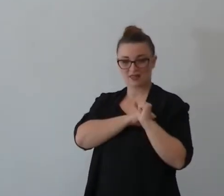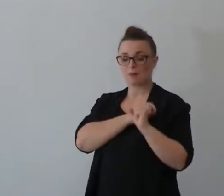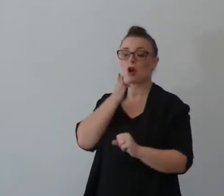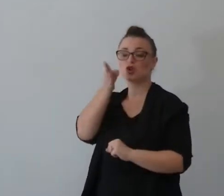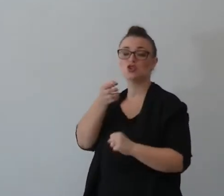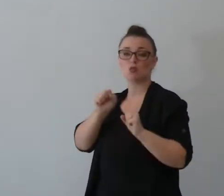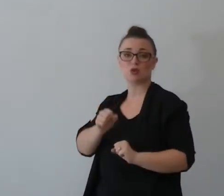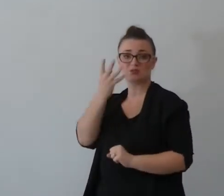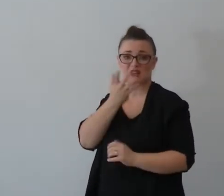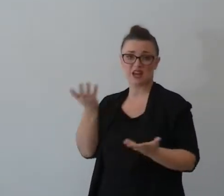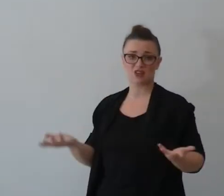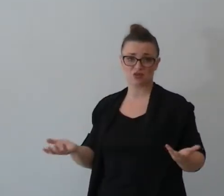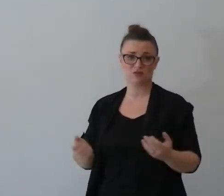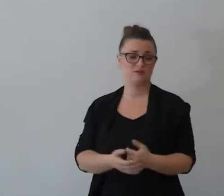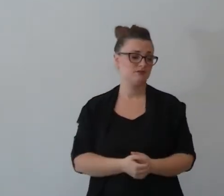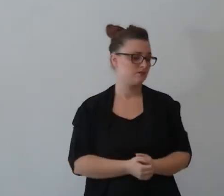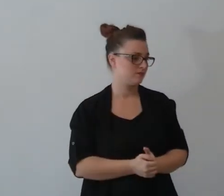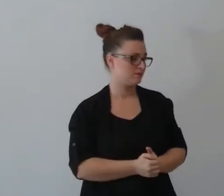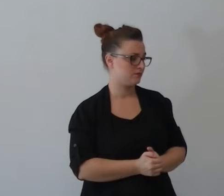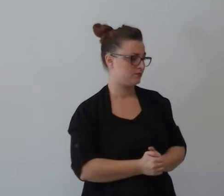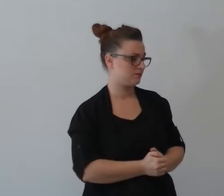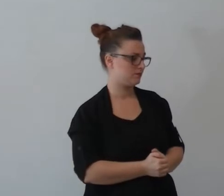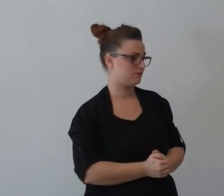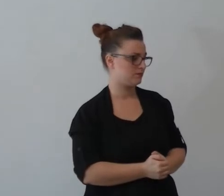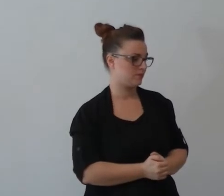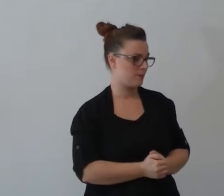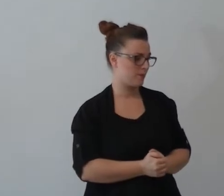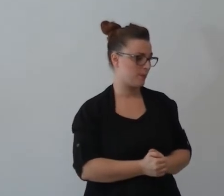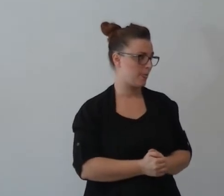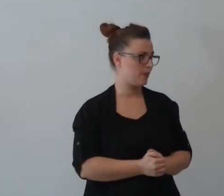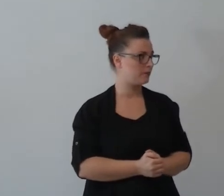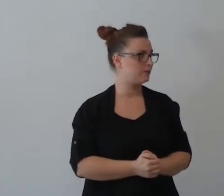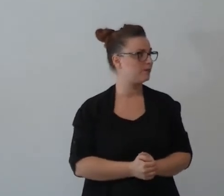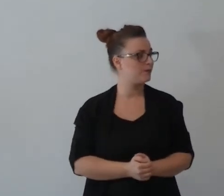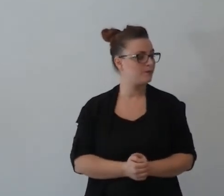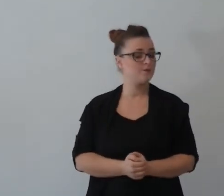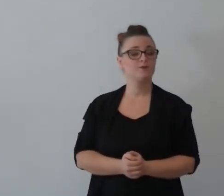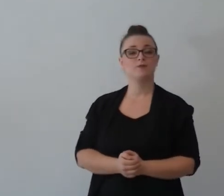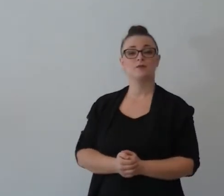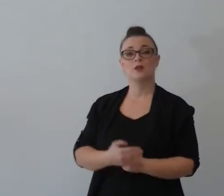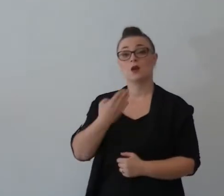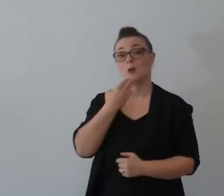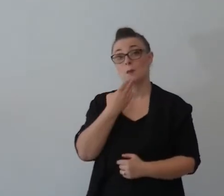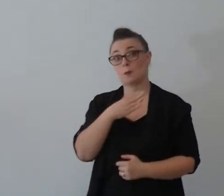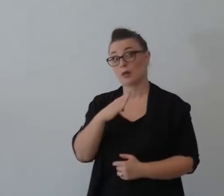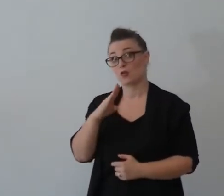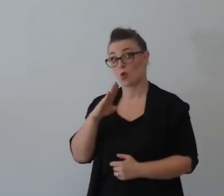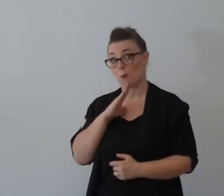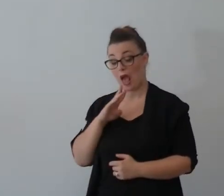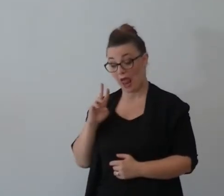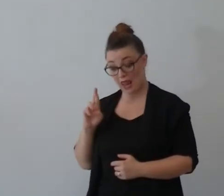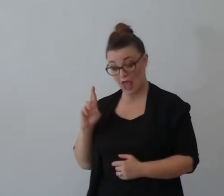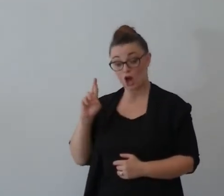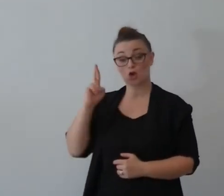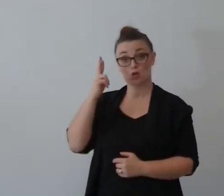suggerimento che è fuori dalla parola di Dio per fortuna Ruth ha davanti